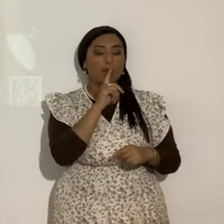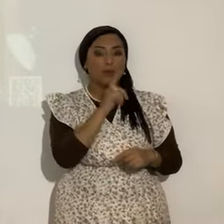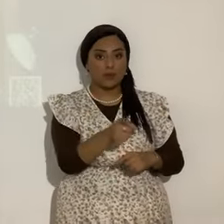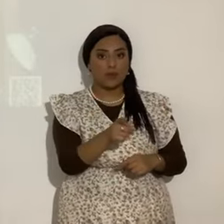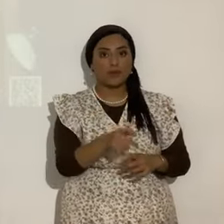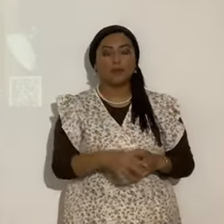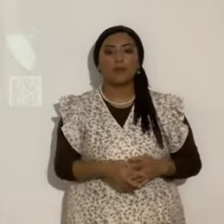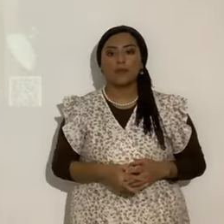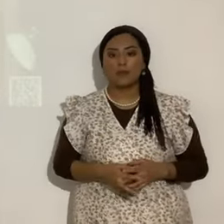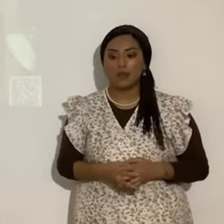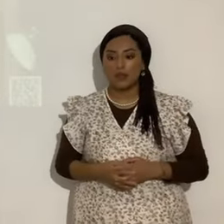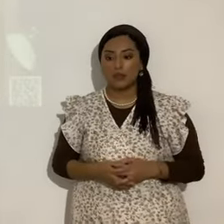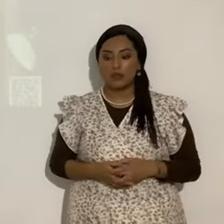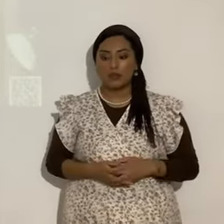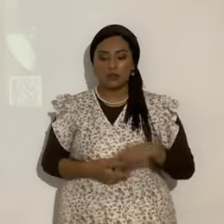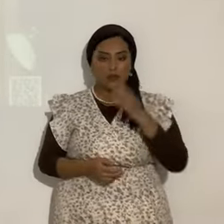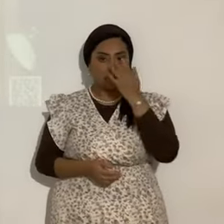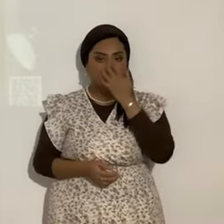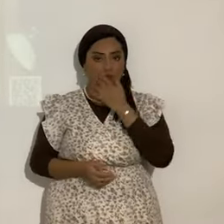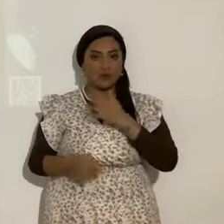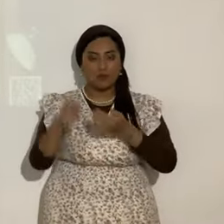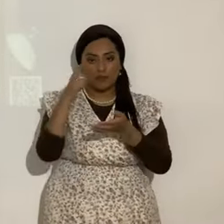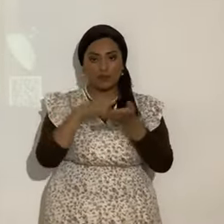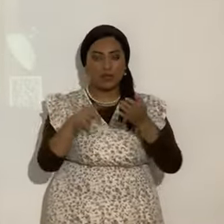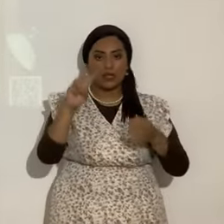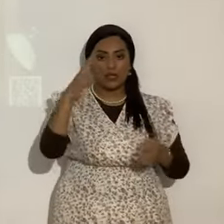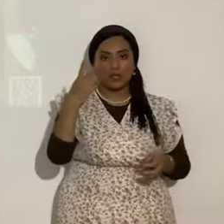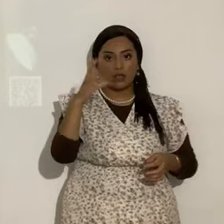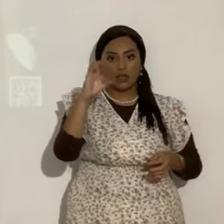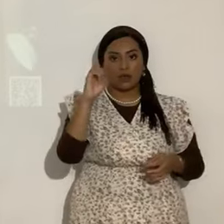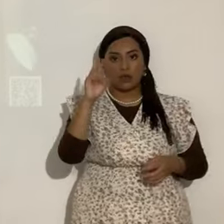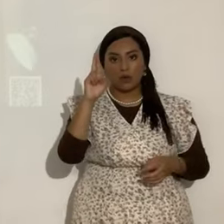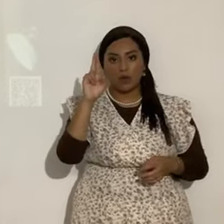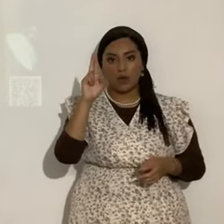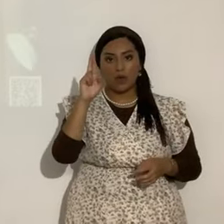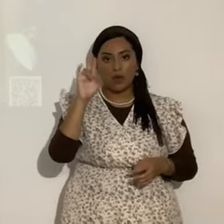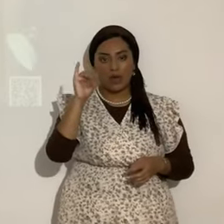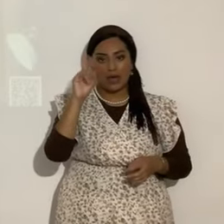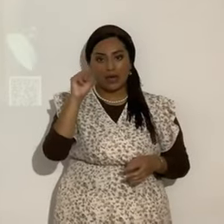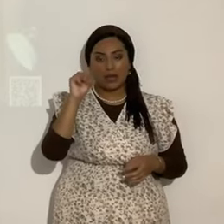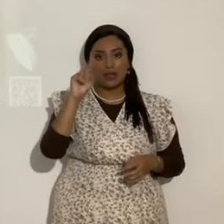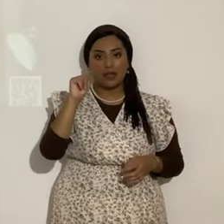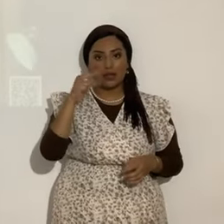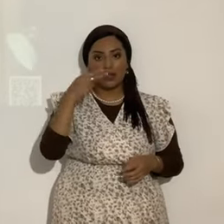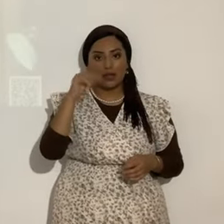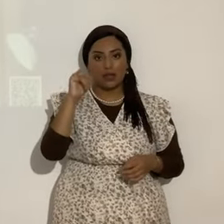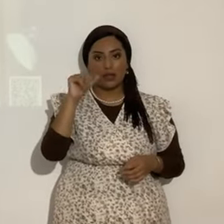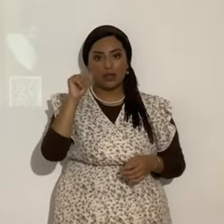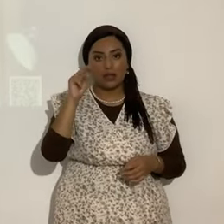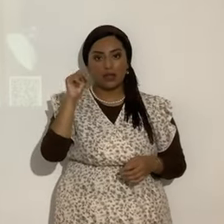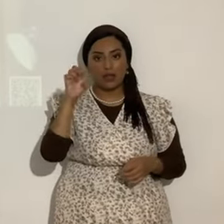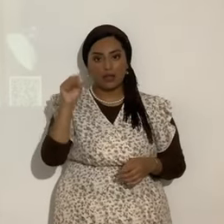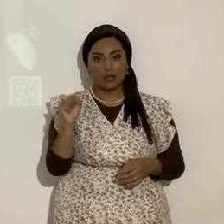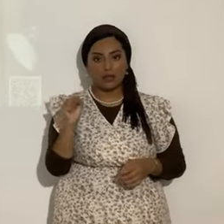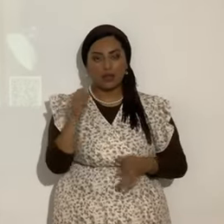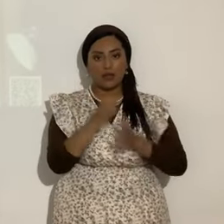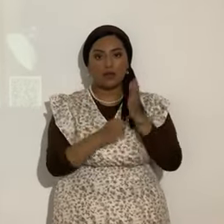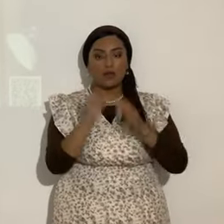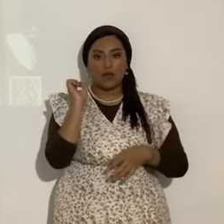nos vamos a segunda de corintios en este caso amados a Him segunda de corintios 4 4